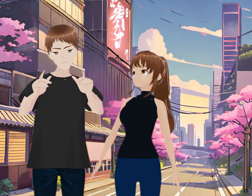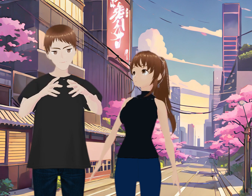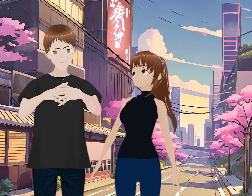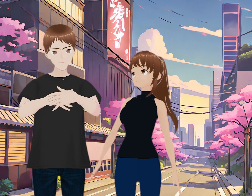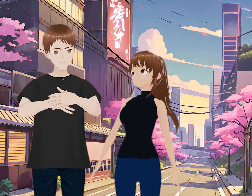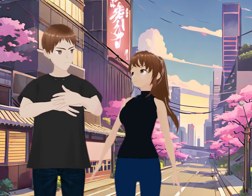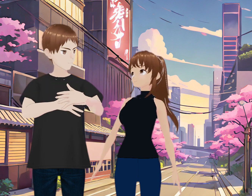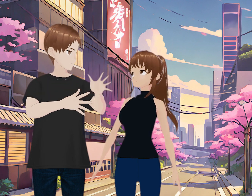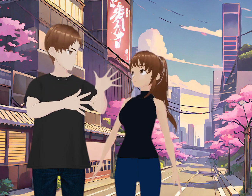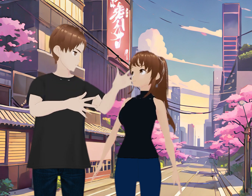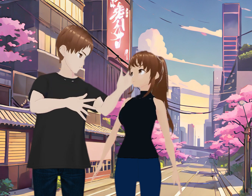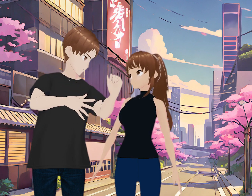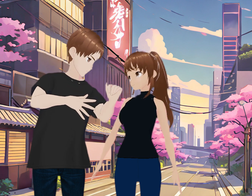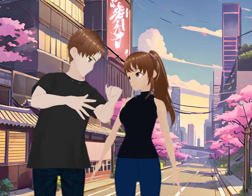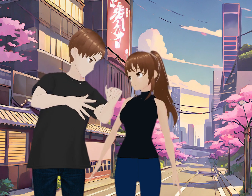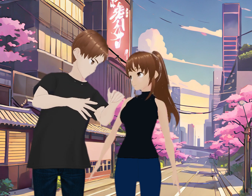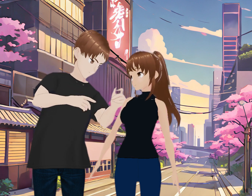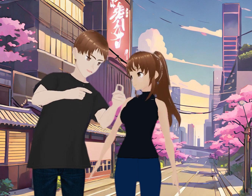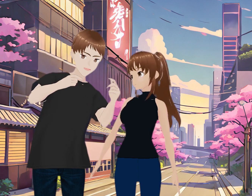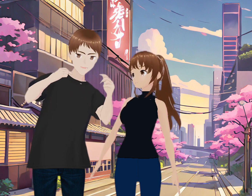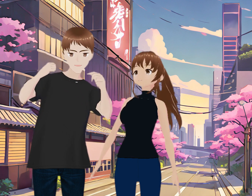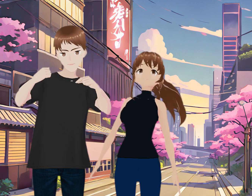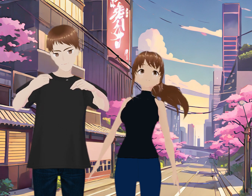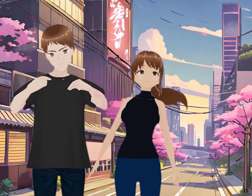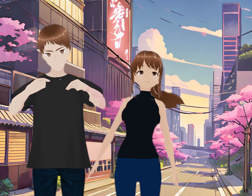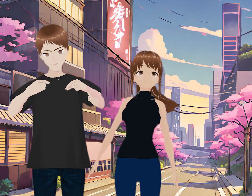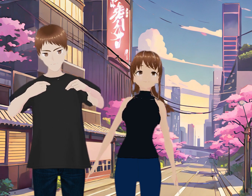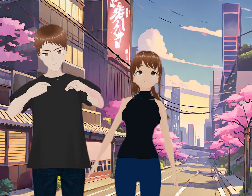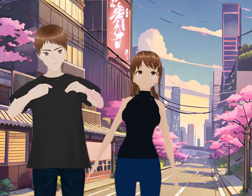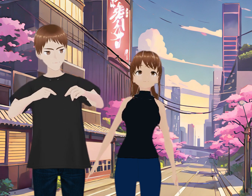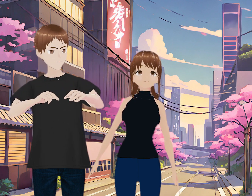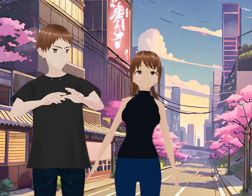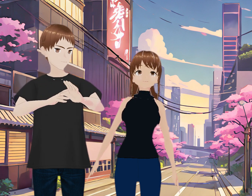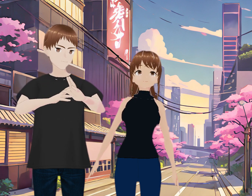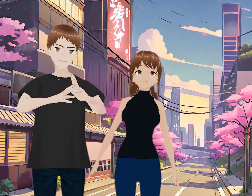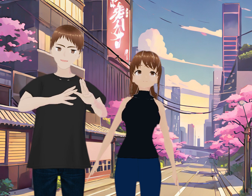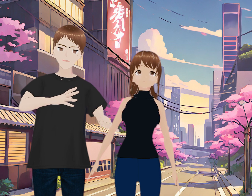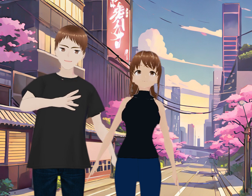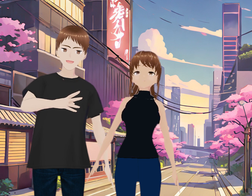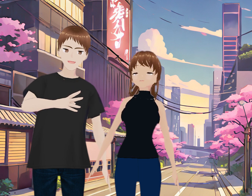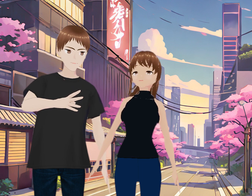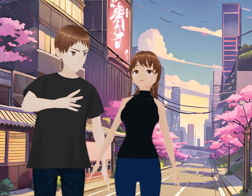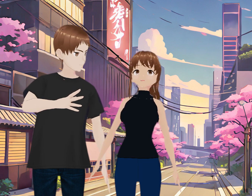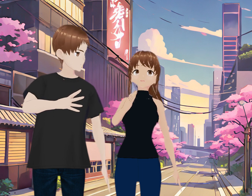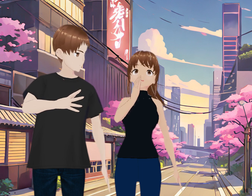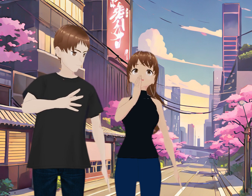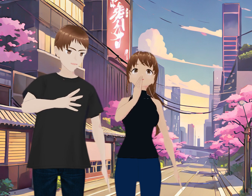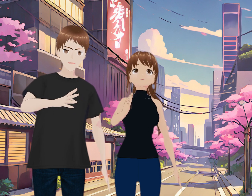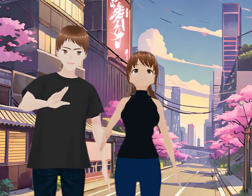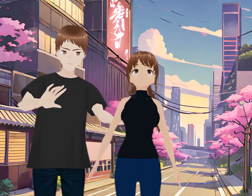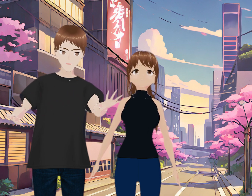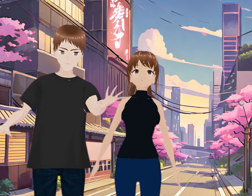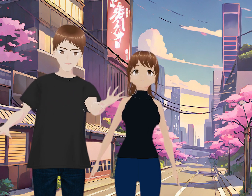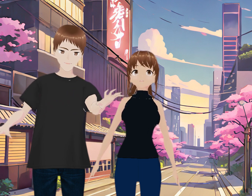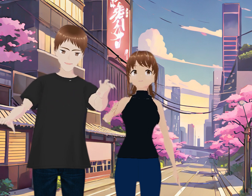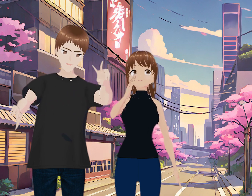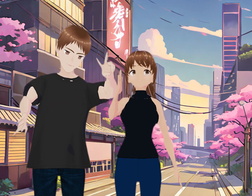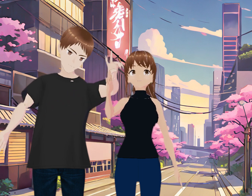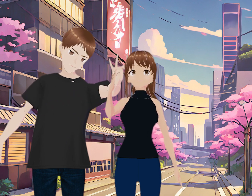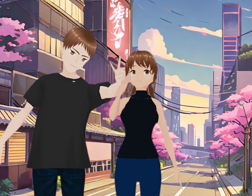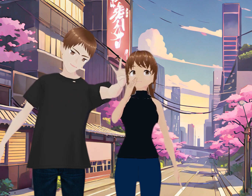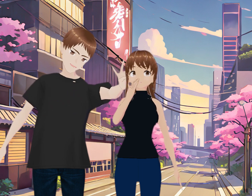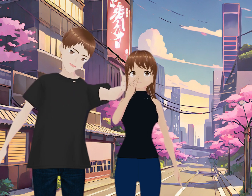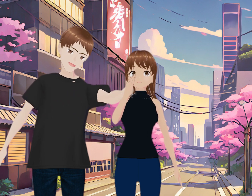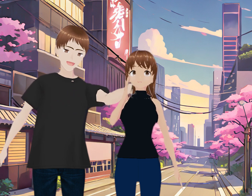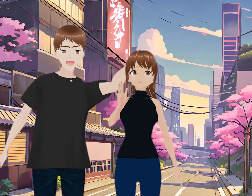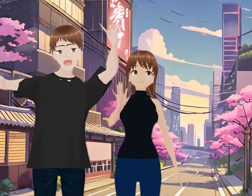Diagonal Churros y Palomitas A ti ya dijimos Dónde te encuentran A mí ya dijimos Cómo nos encuentran Y pues vámonos En el siguiente episodio Gracias por acompañarnos